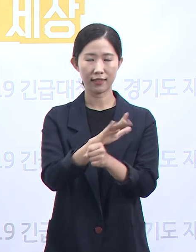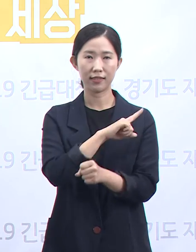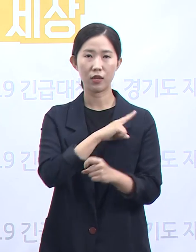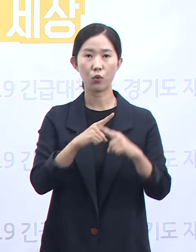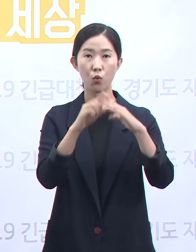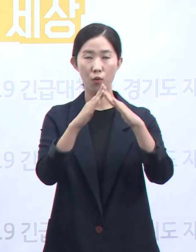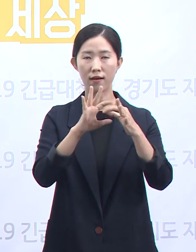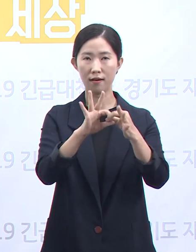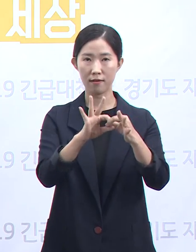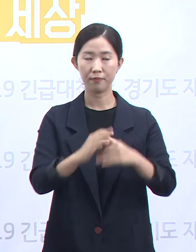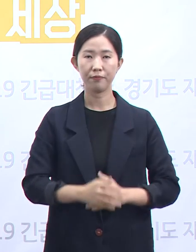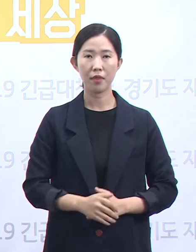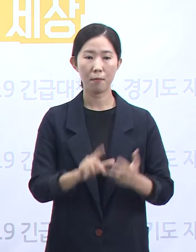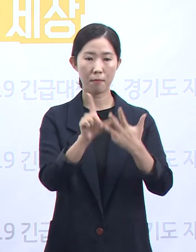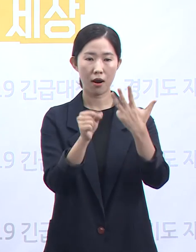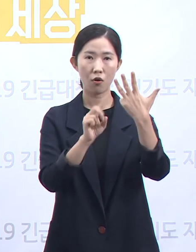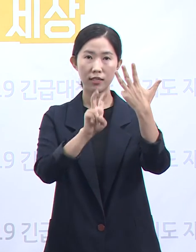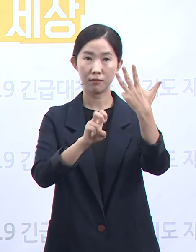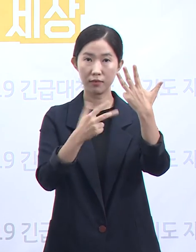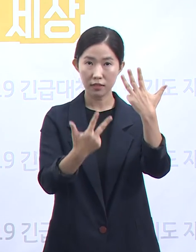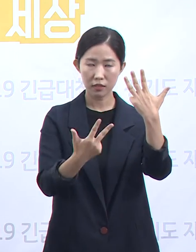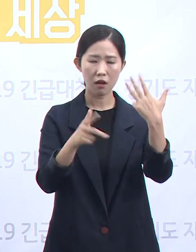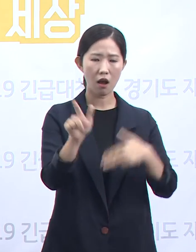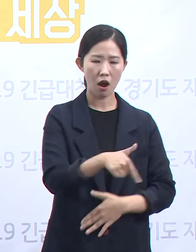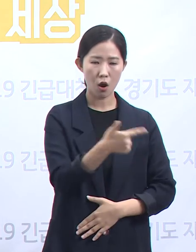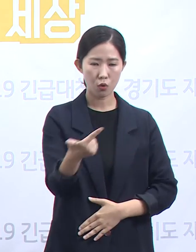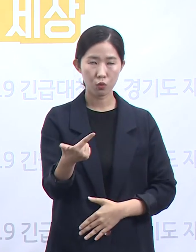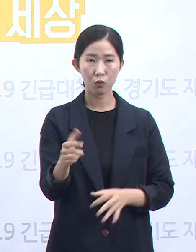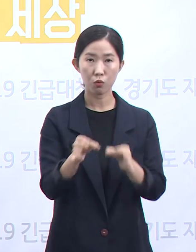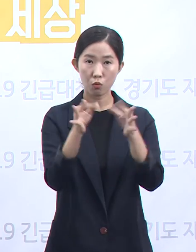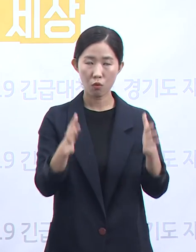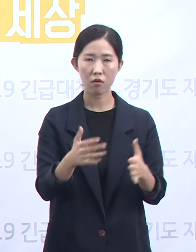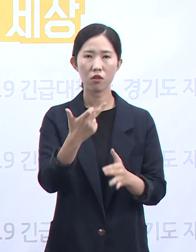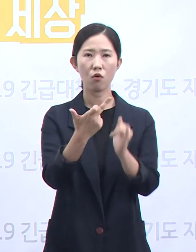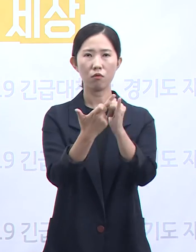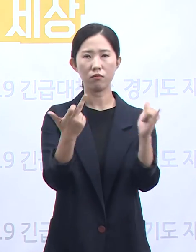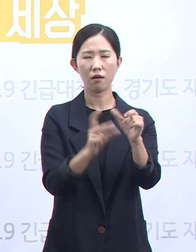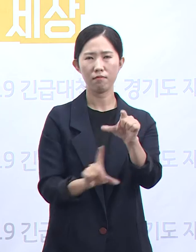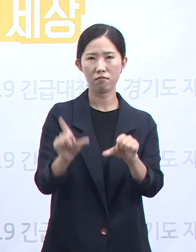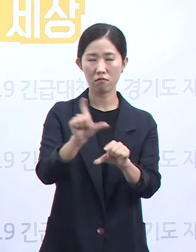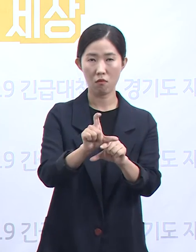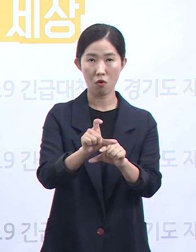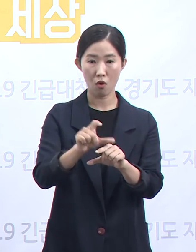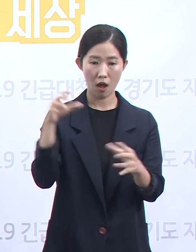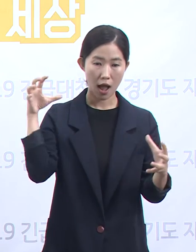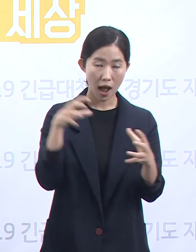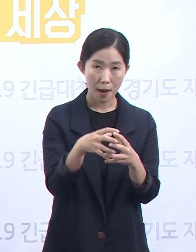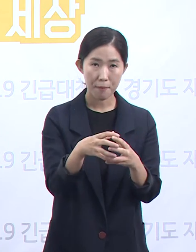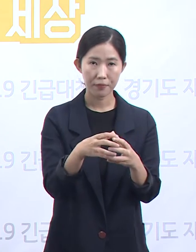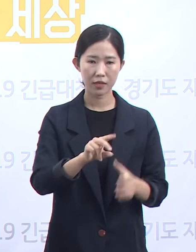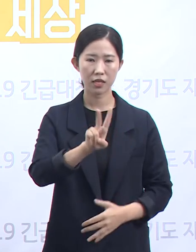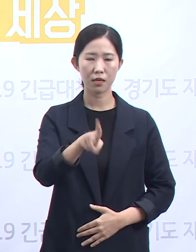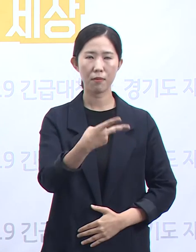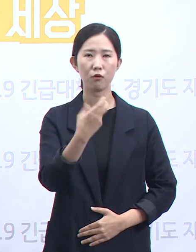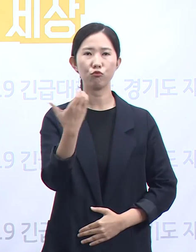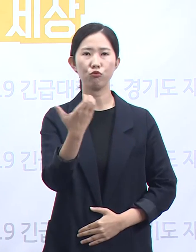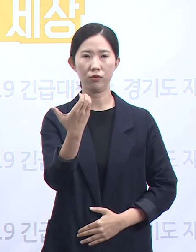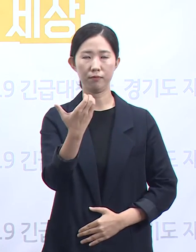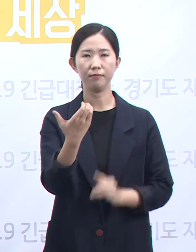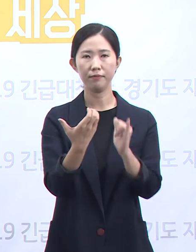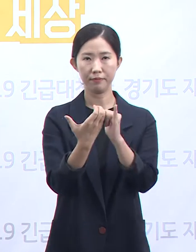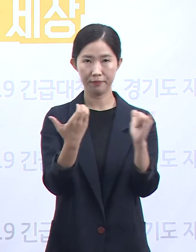8월 27일 하루 동안 17명의 추가 확진자가 발생했고 결국 누적 확진자는 290명입니다.